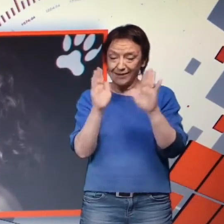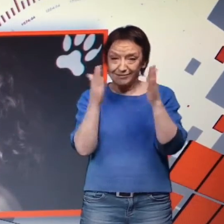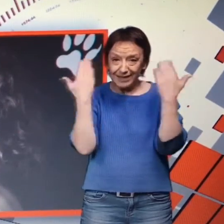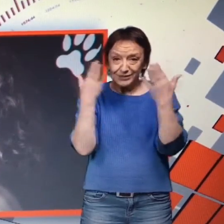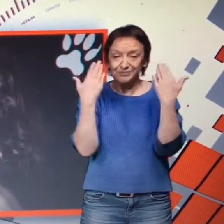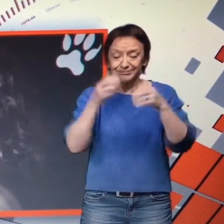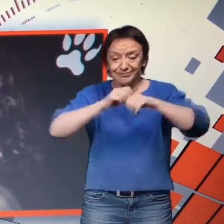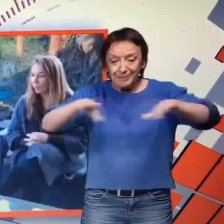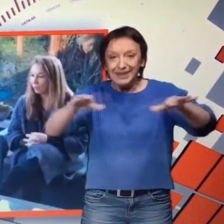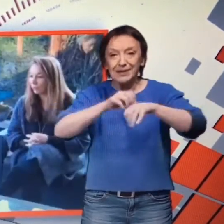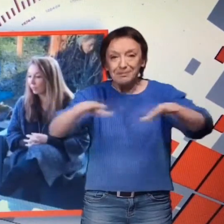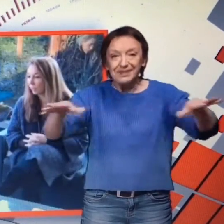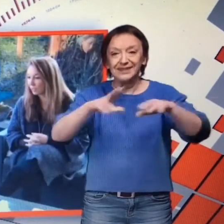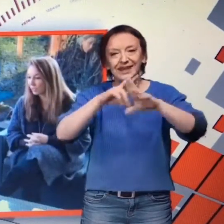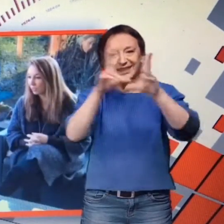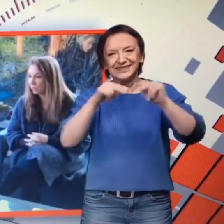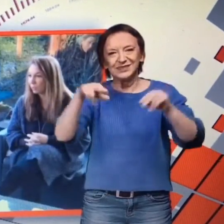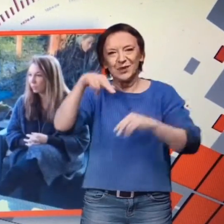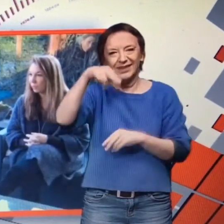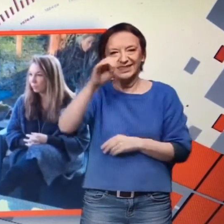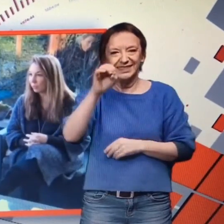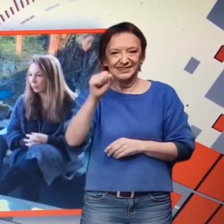Nestor. Donc il m'aide bien.